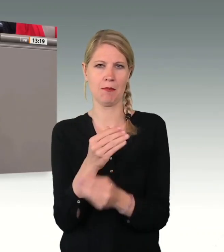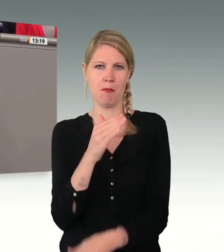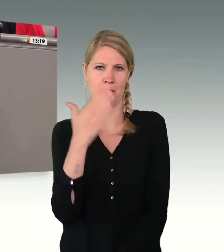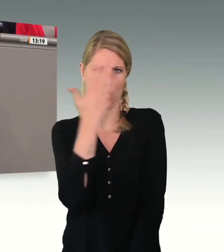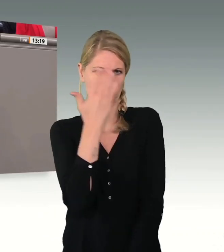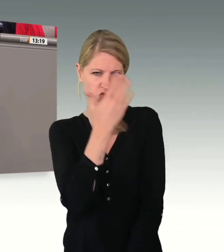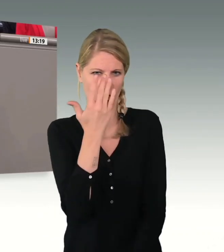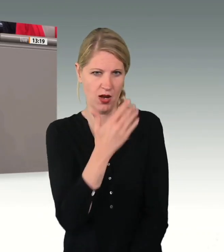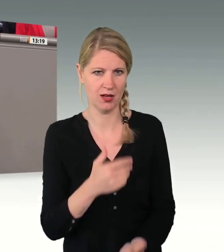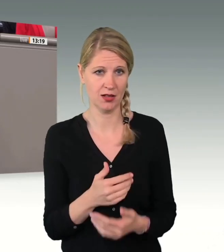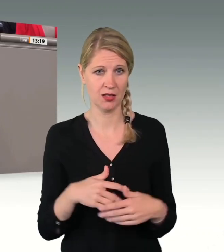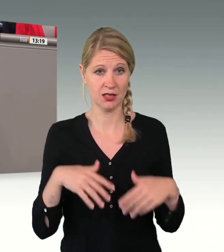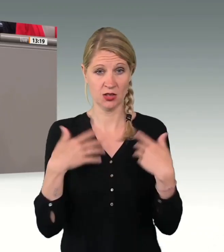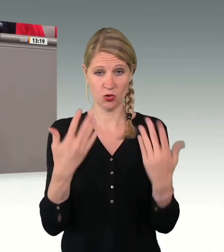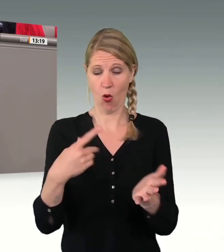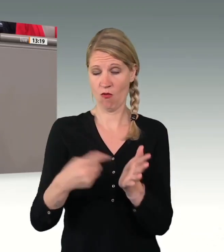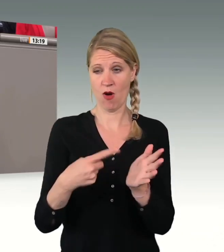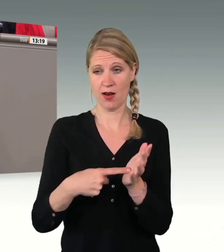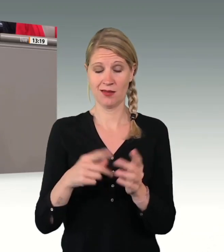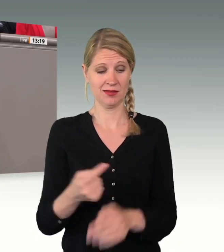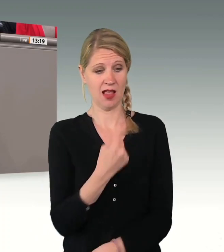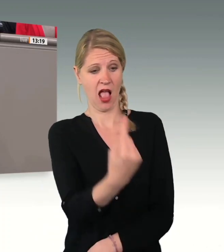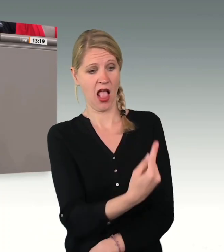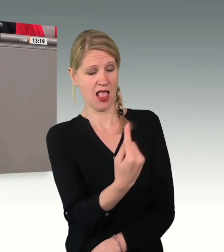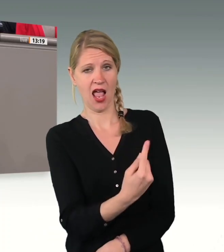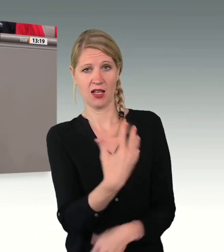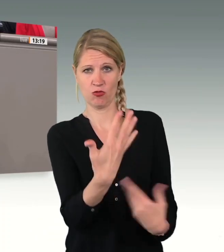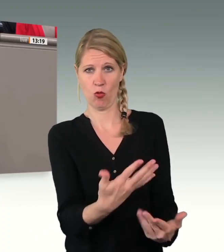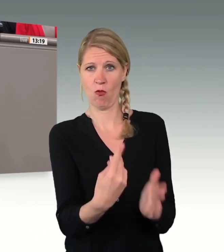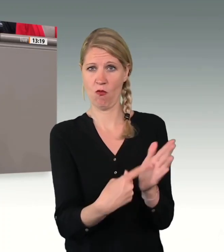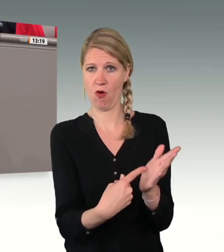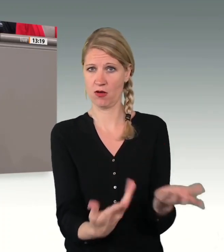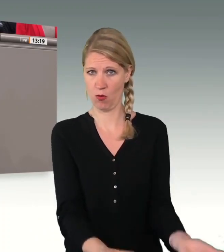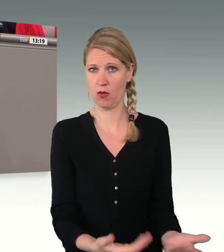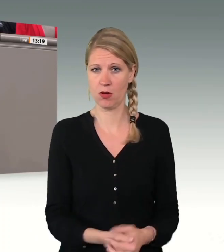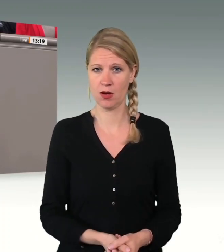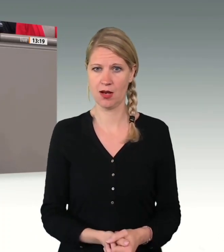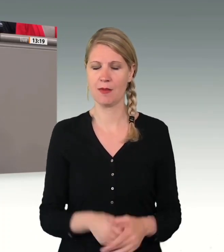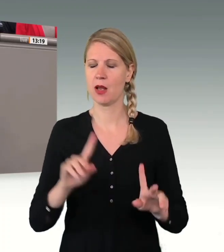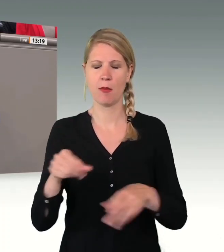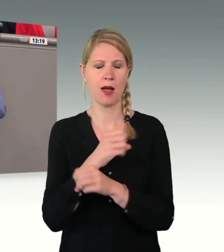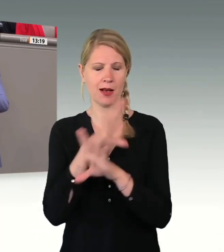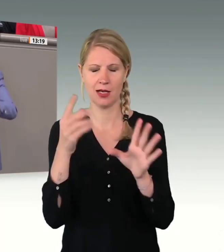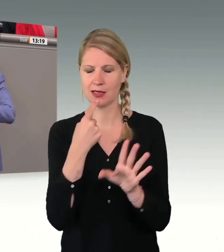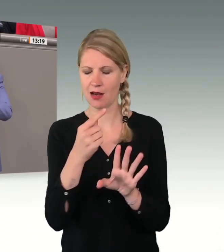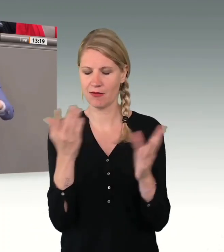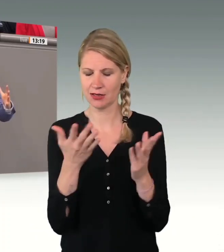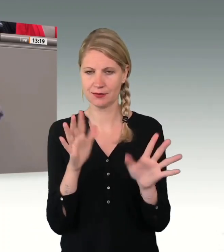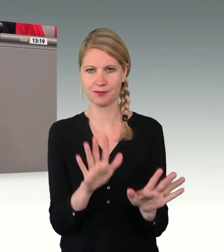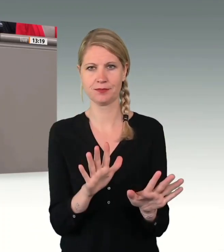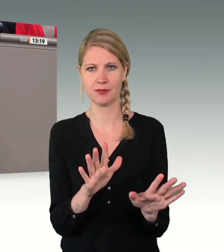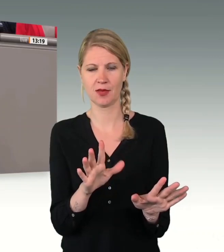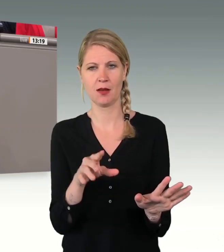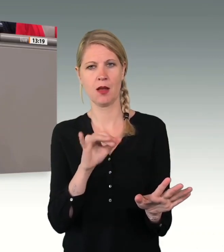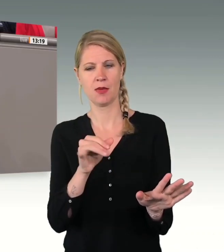allein mit dieser Forderung. Es ist aber, damit man Ihnen noch einmal deutlich macht, Sie berufen sich auf die